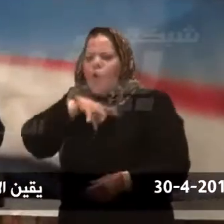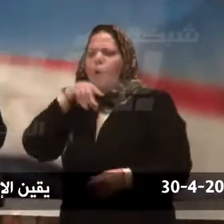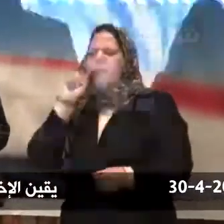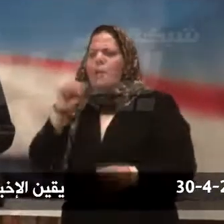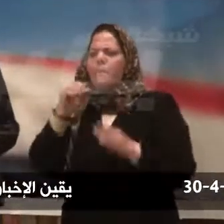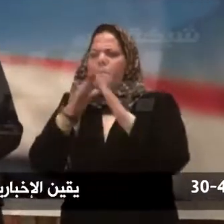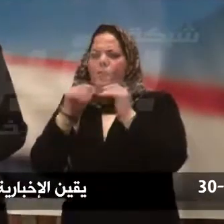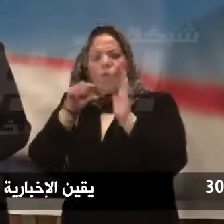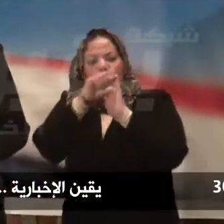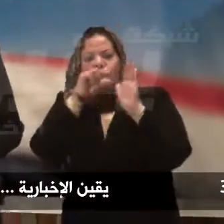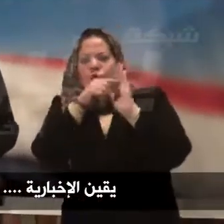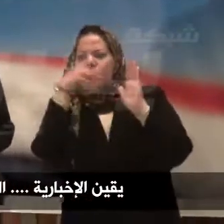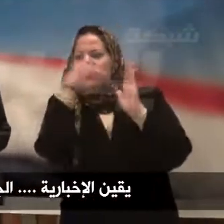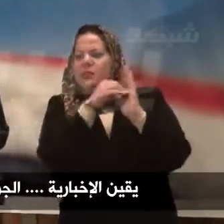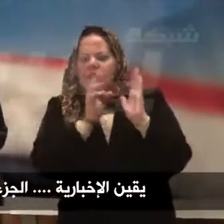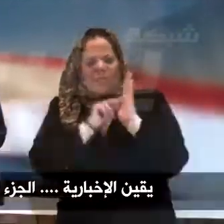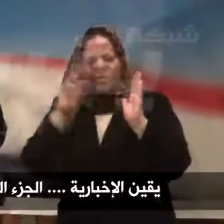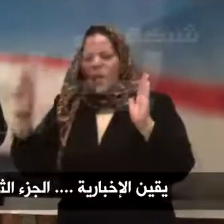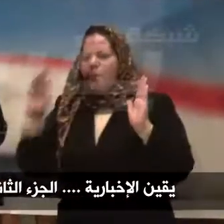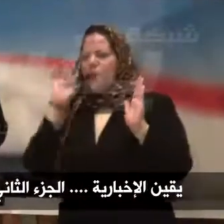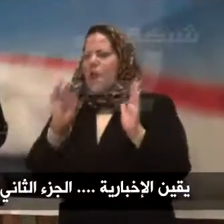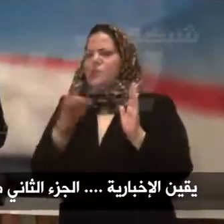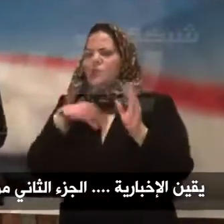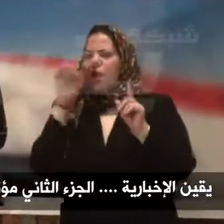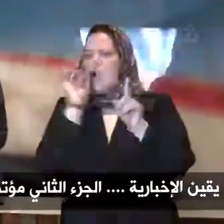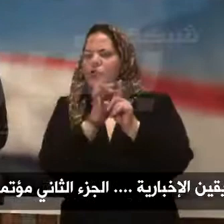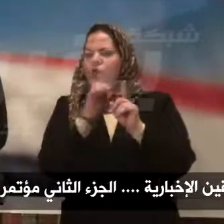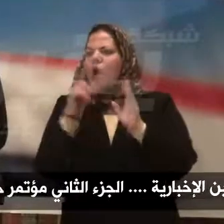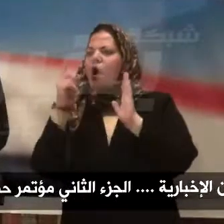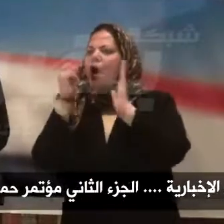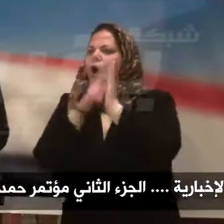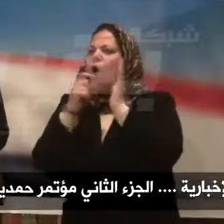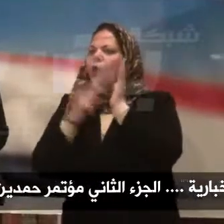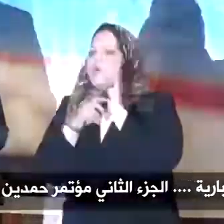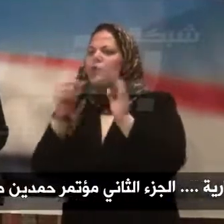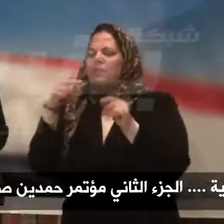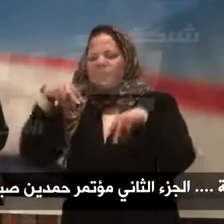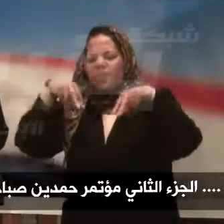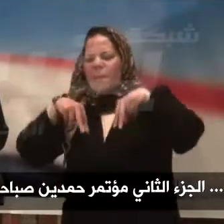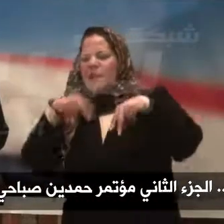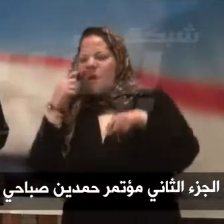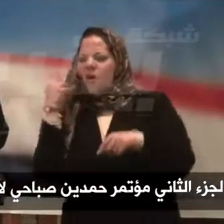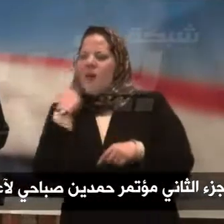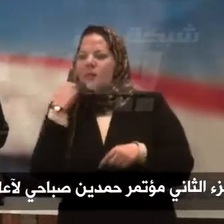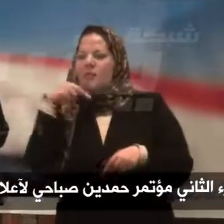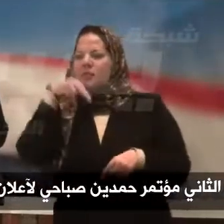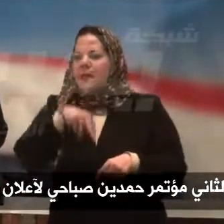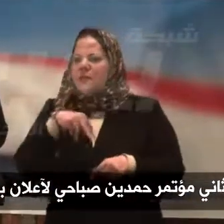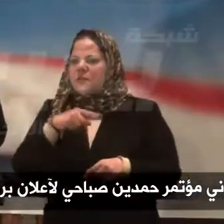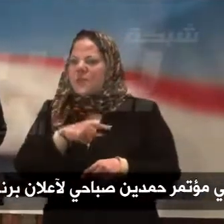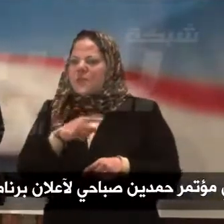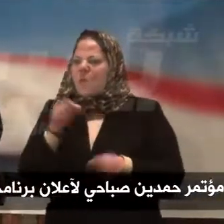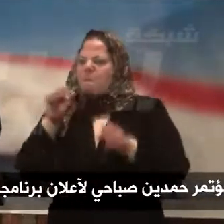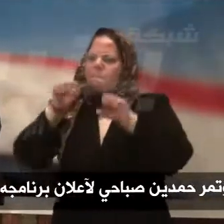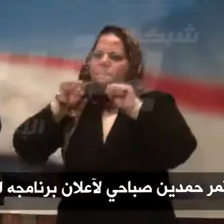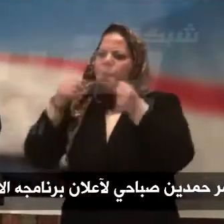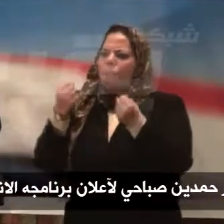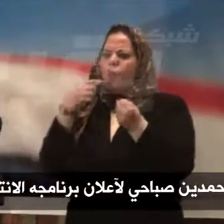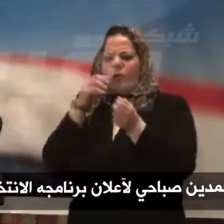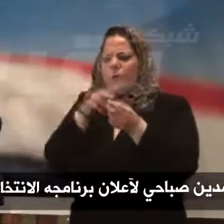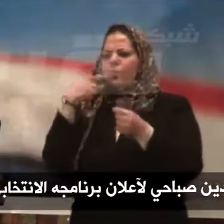قبل نصر لهذا قانون زي قانون 8 الذي يمنع